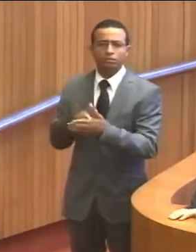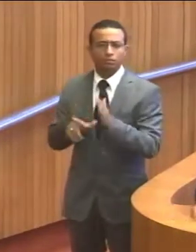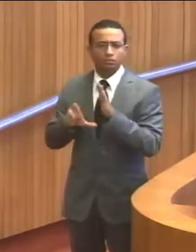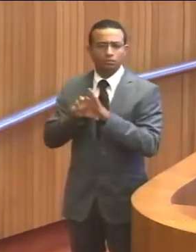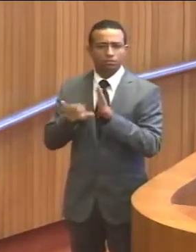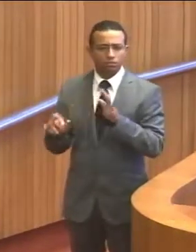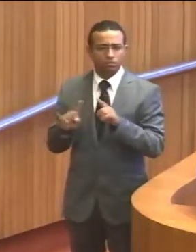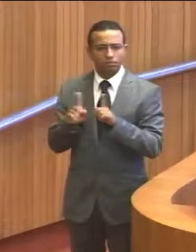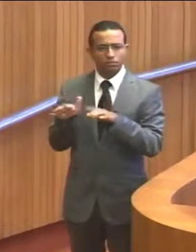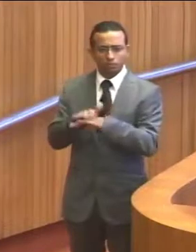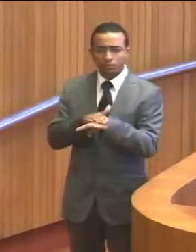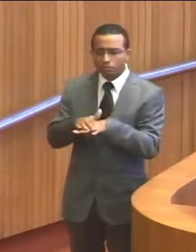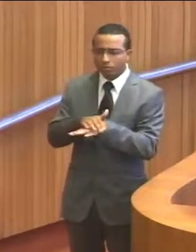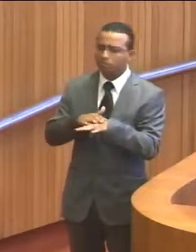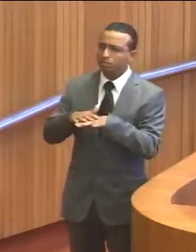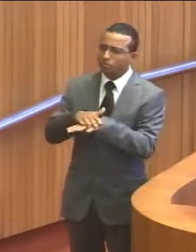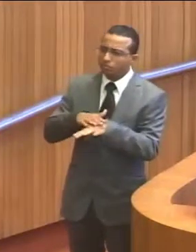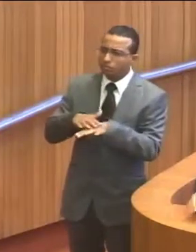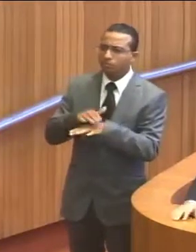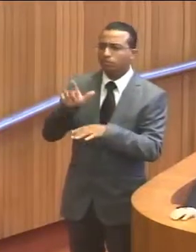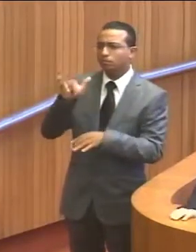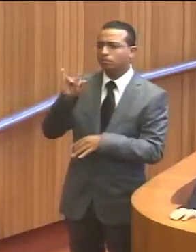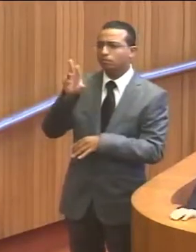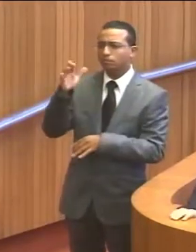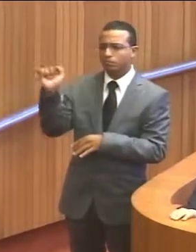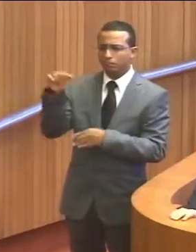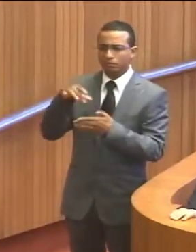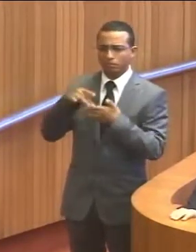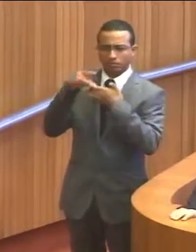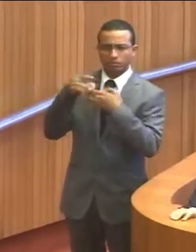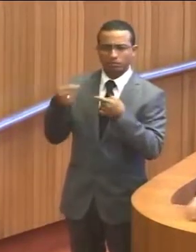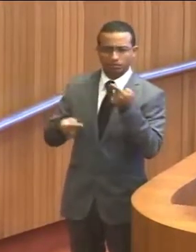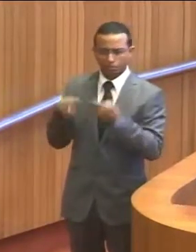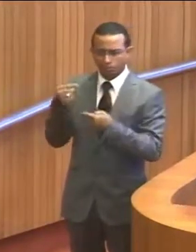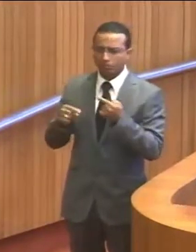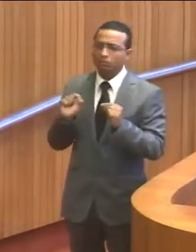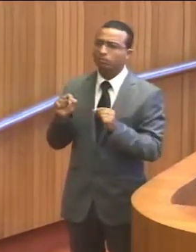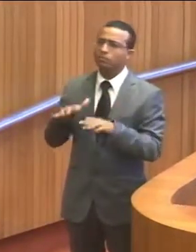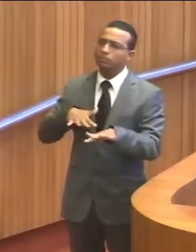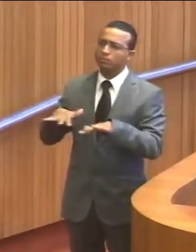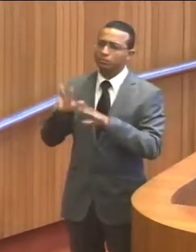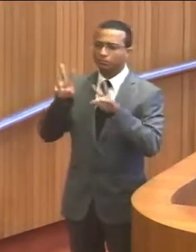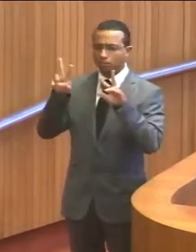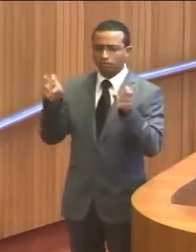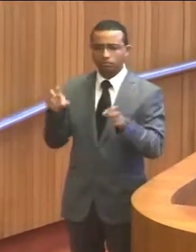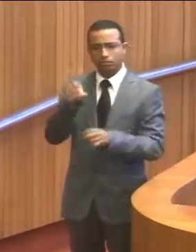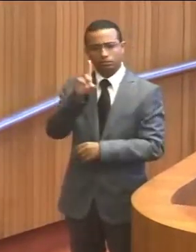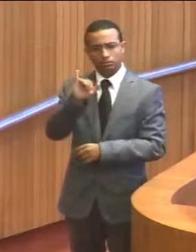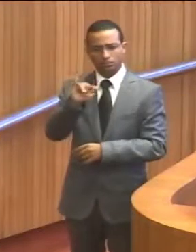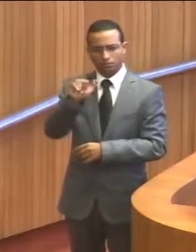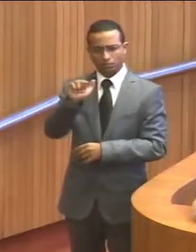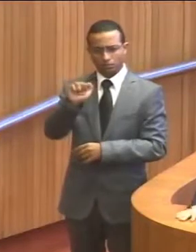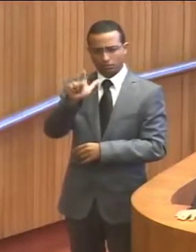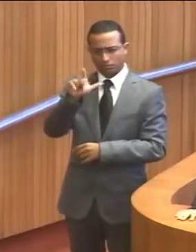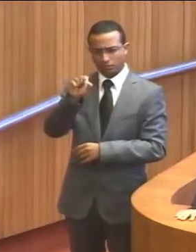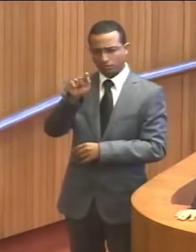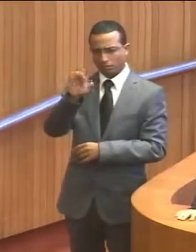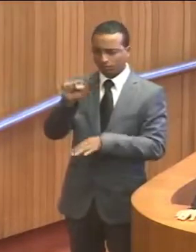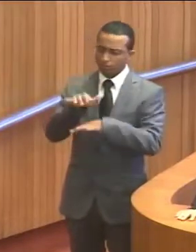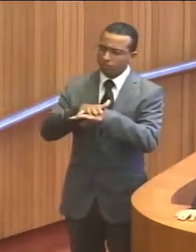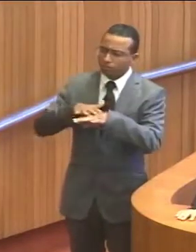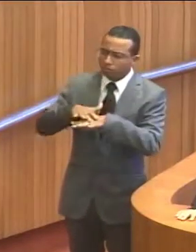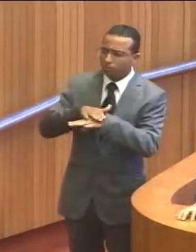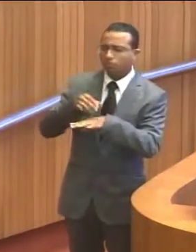lei, mas conversando, dialogando com as lideranças políticas, através de um movimento chamado Diálogos pelo Maranhão.